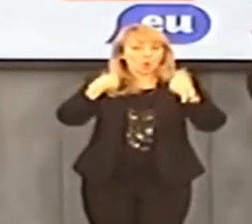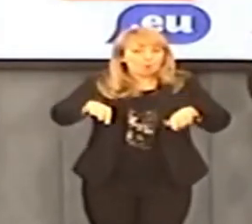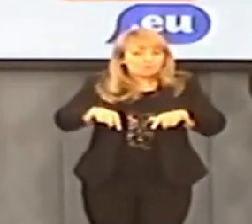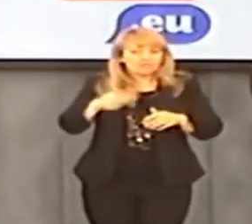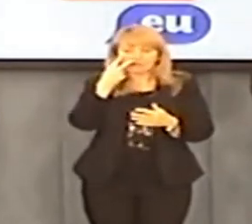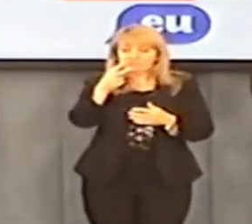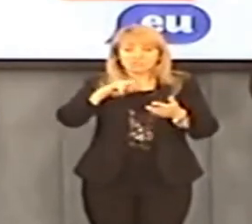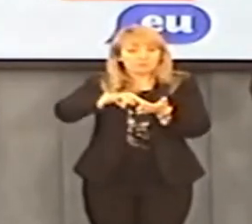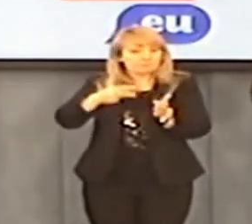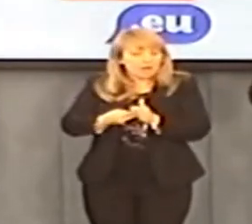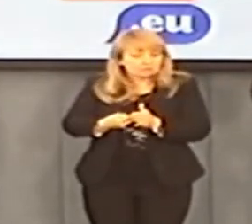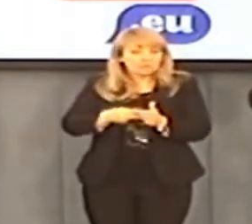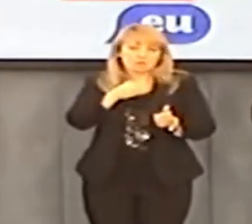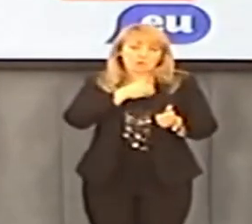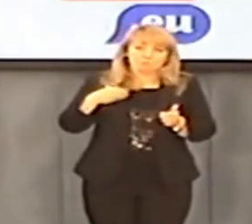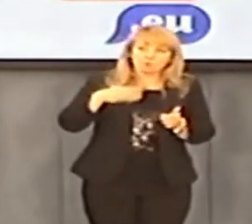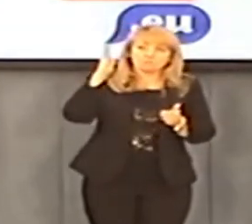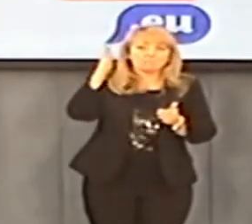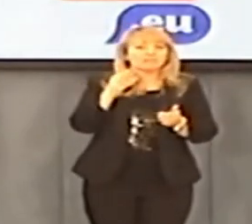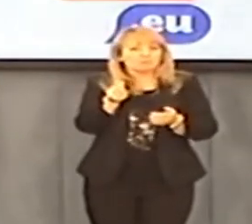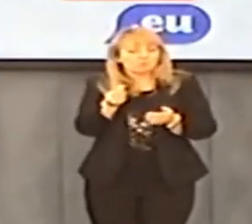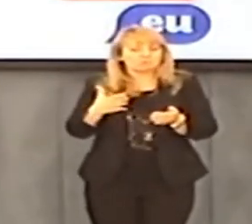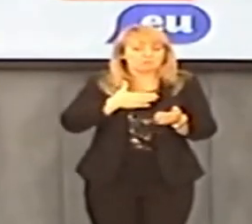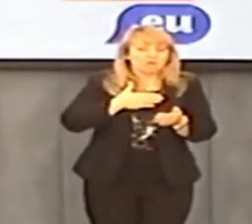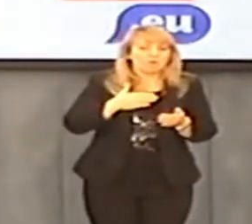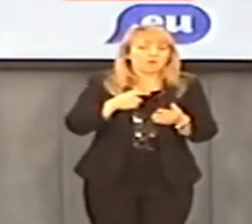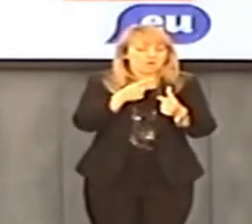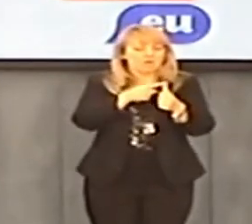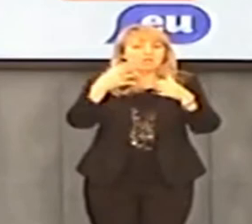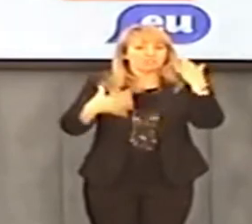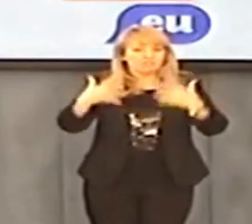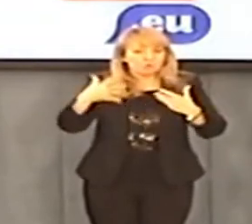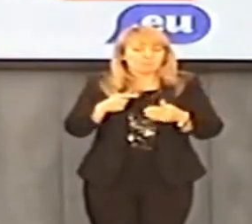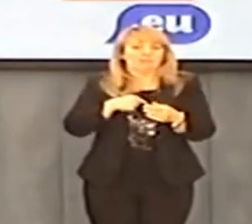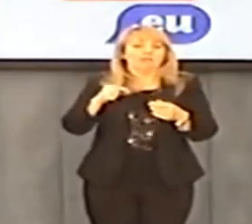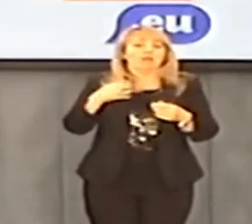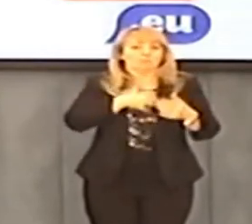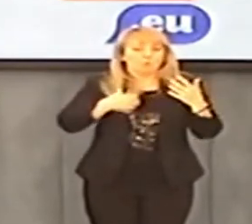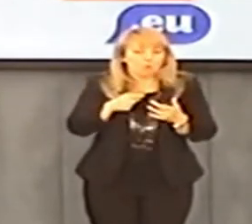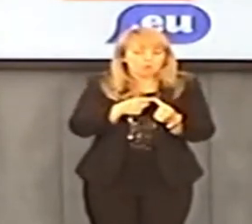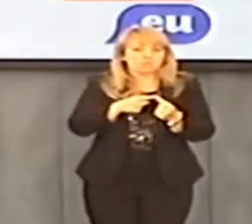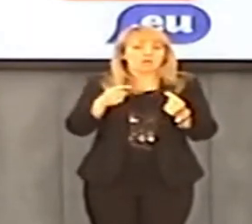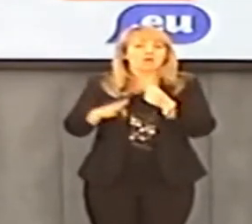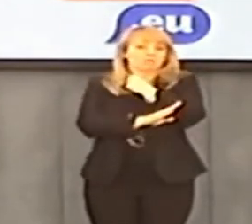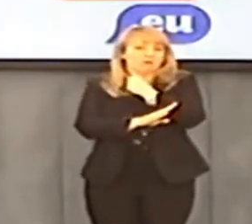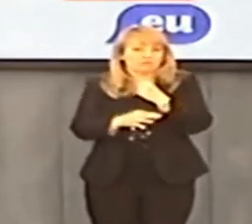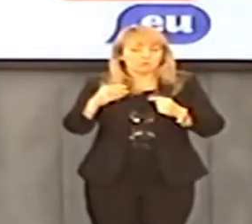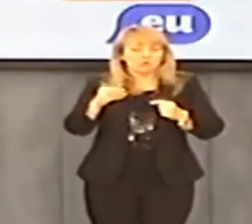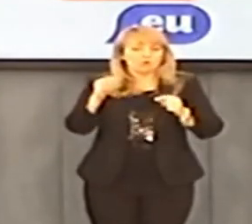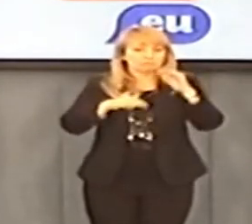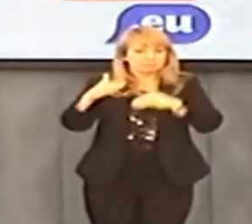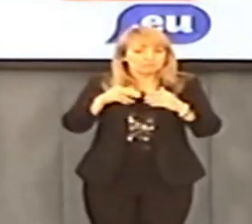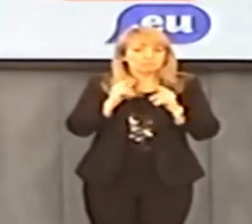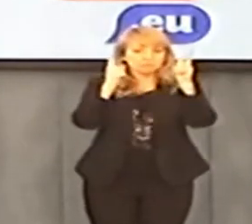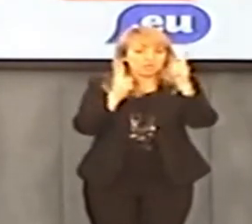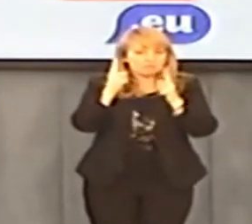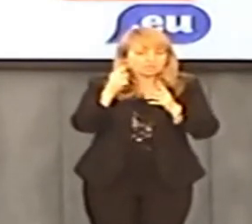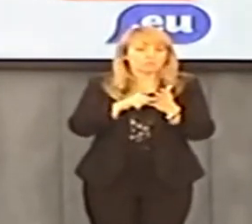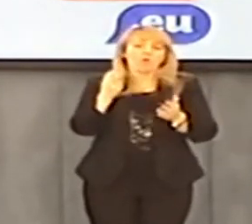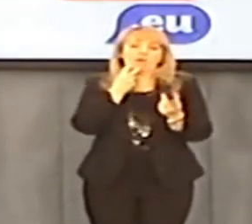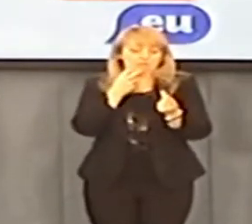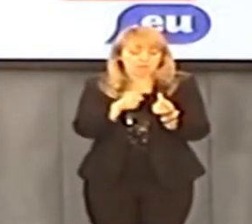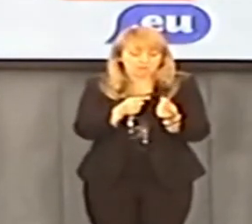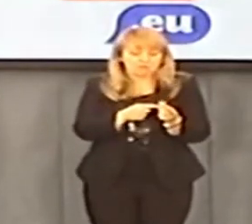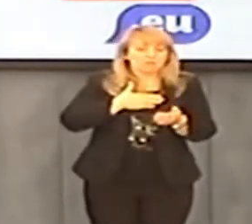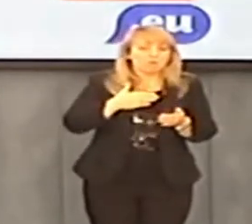dobry? Bo do tego się tak naprawdę to sprowadza. Gdybyśmy wszyscy obywatele zobaczyli jakiś plan, Polska będzie inwestowała w